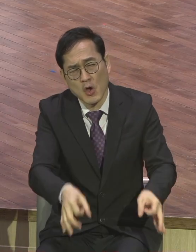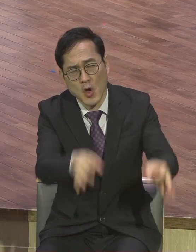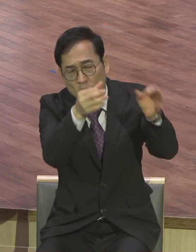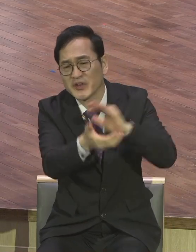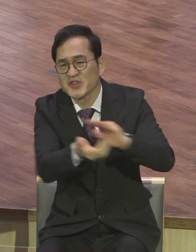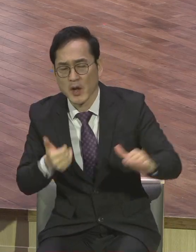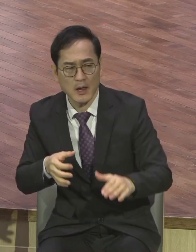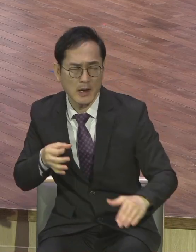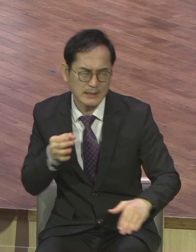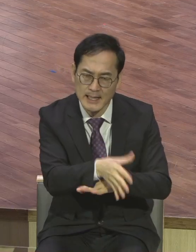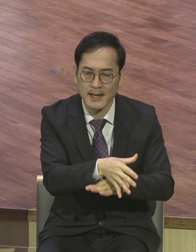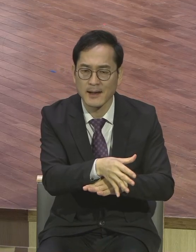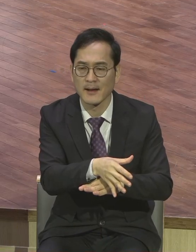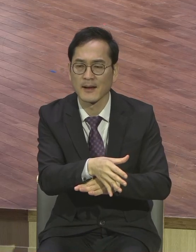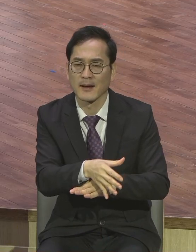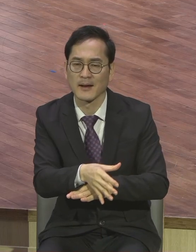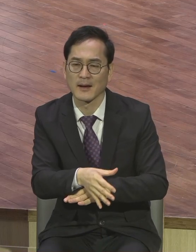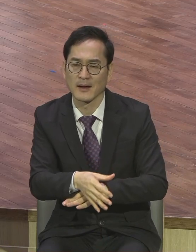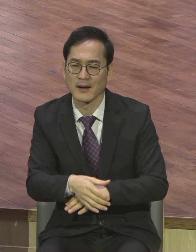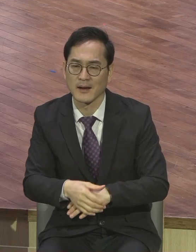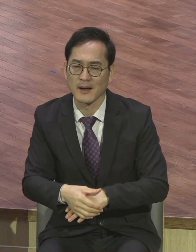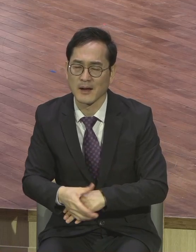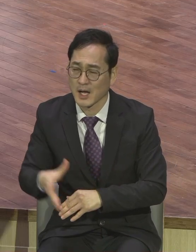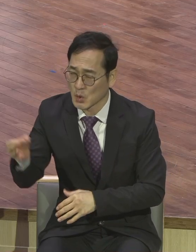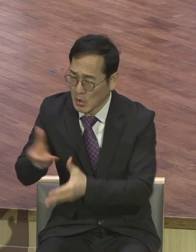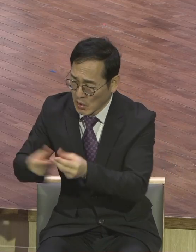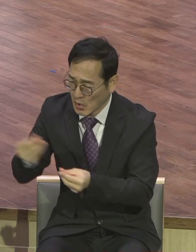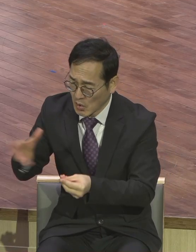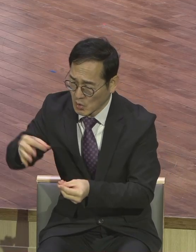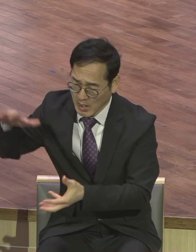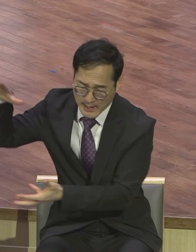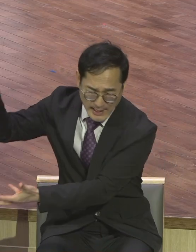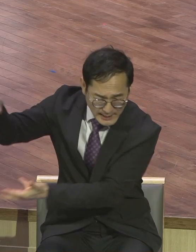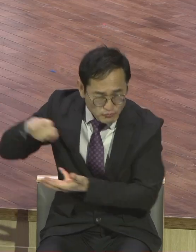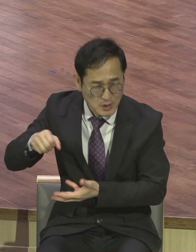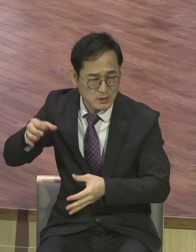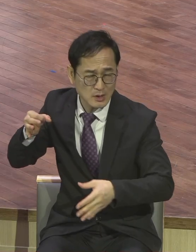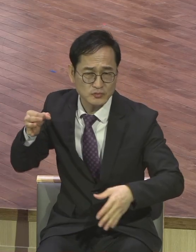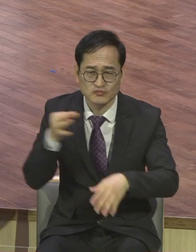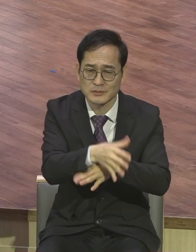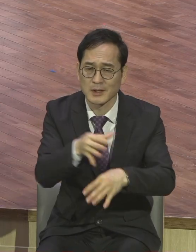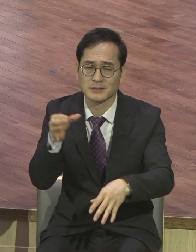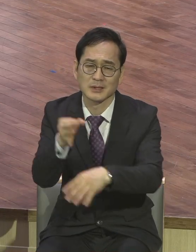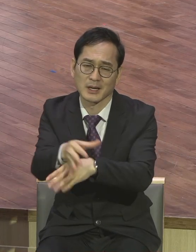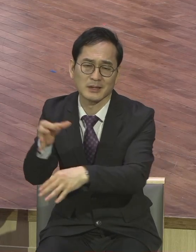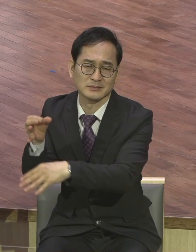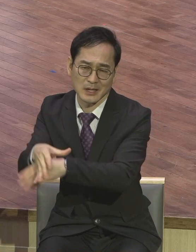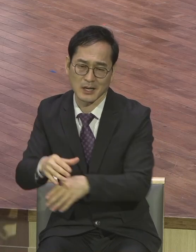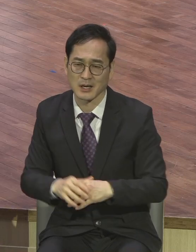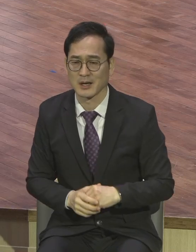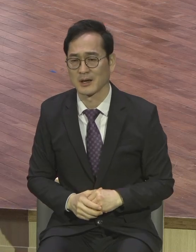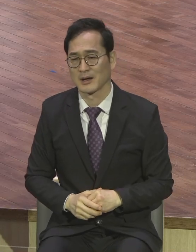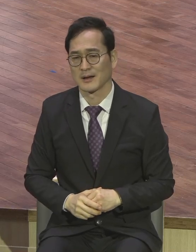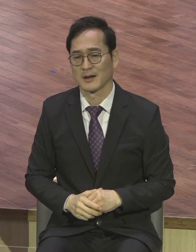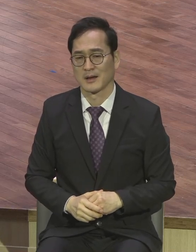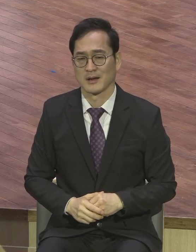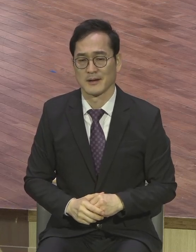빚까지 다 투자해서 내어가면서 투자를 하는 정권을 사는 그러한 지금